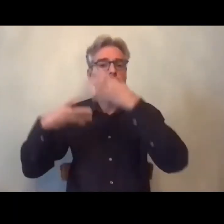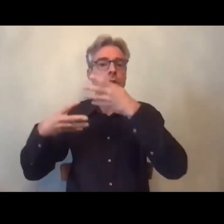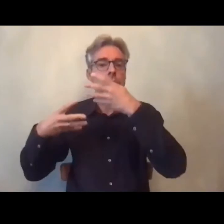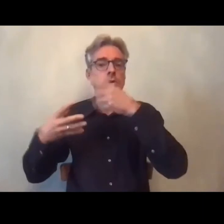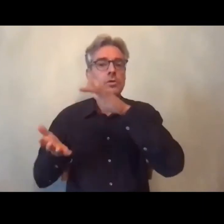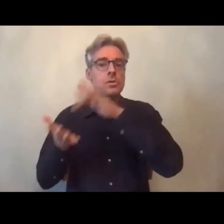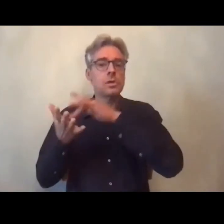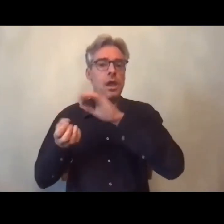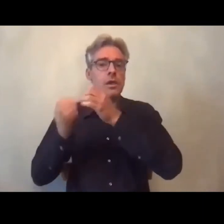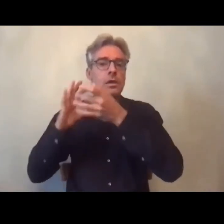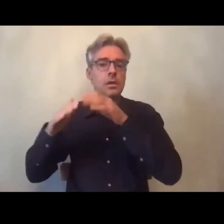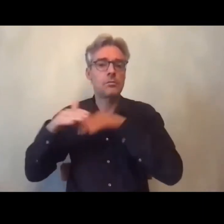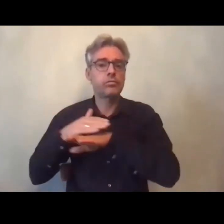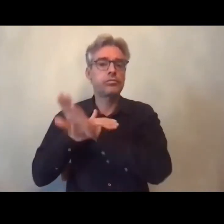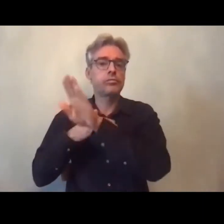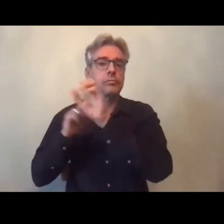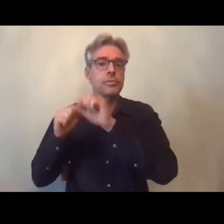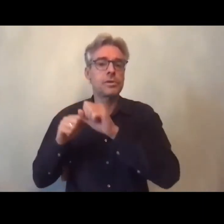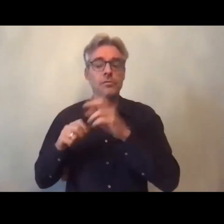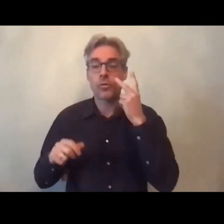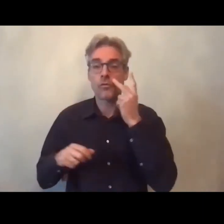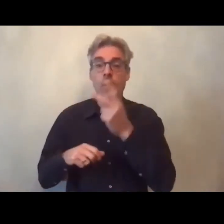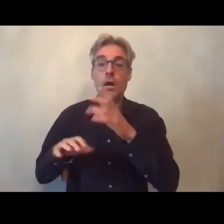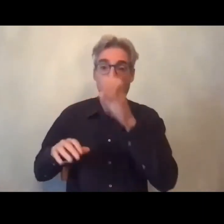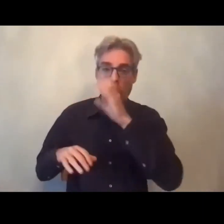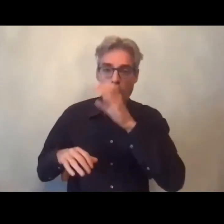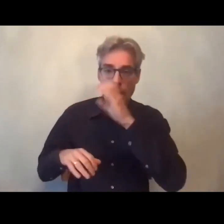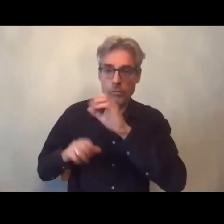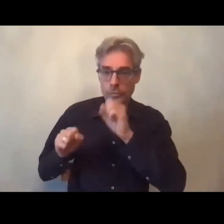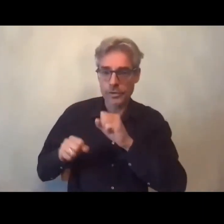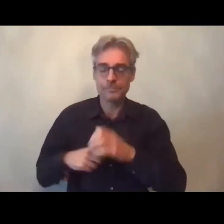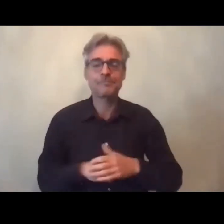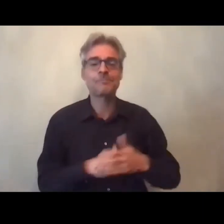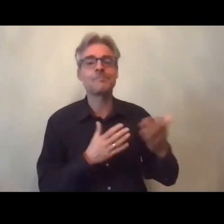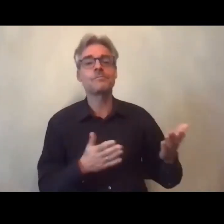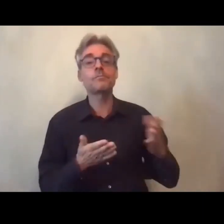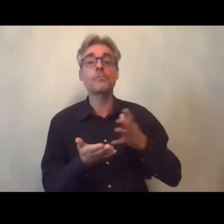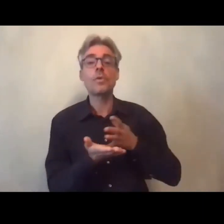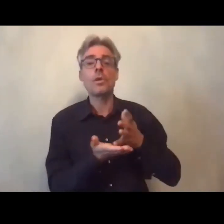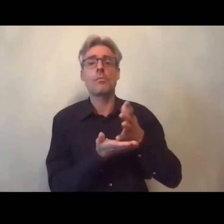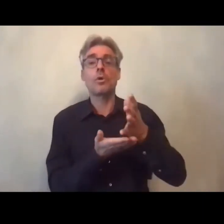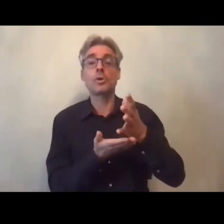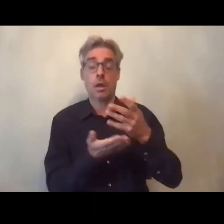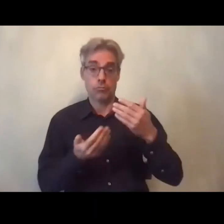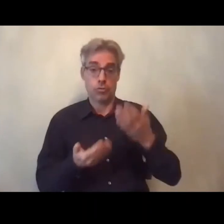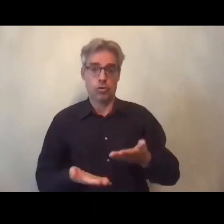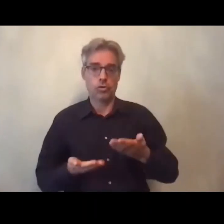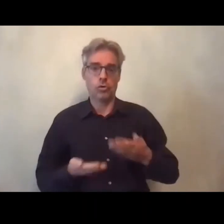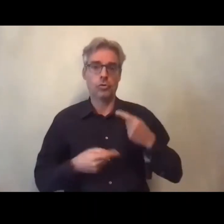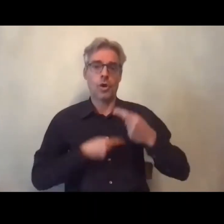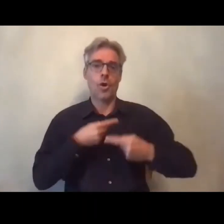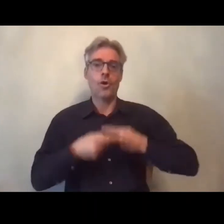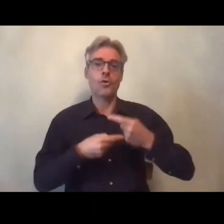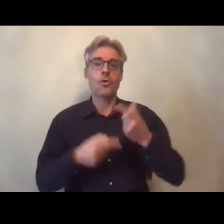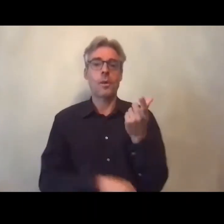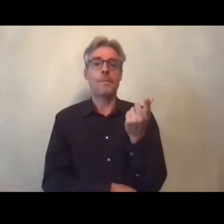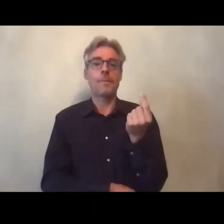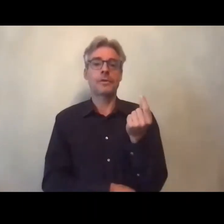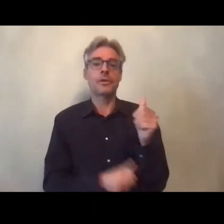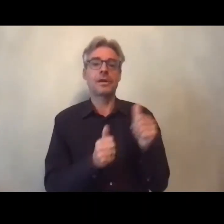ce site pour que vous voyez à quoi ressemble ce type de démarche et donc ce projet que nous faisons actuellement en partenariat